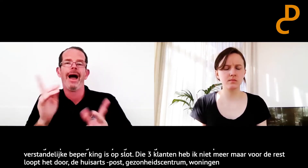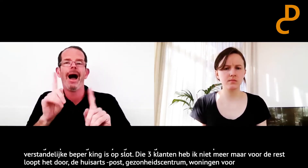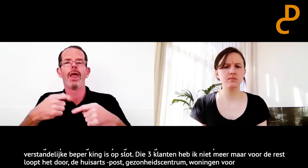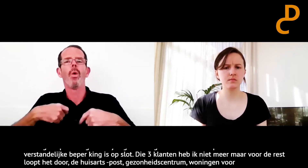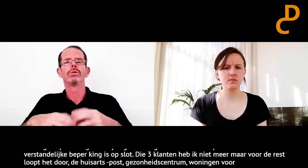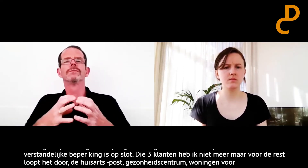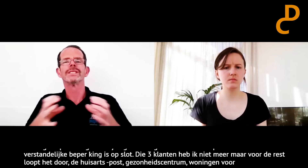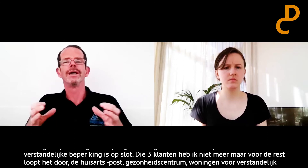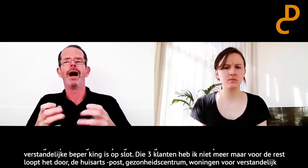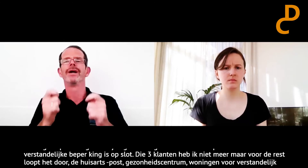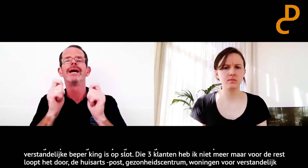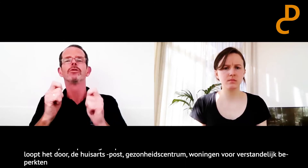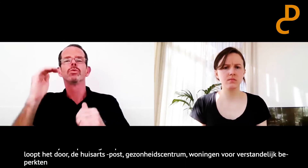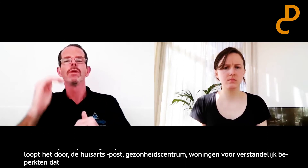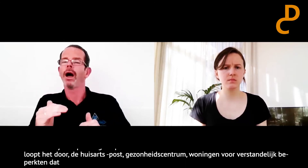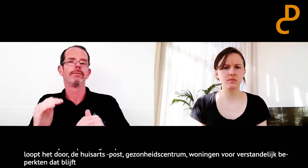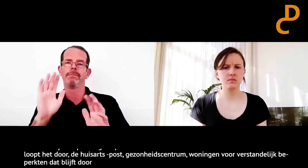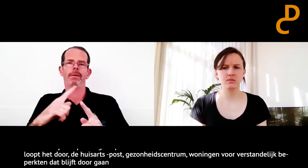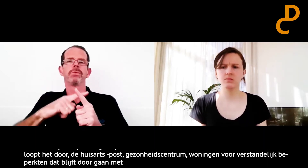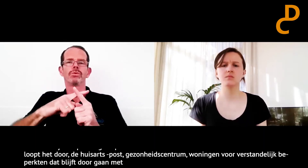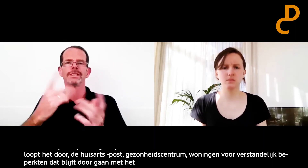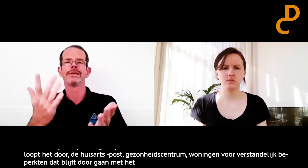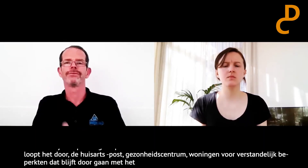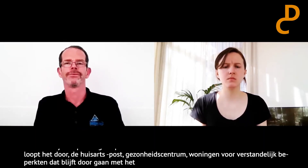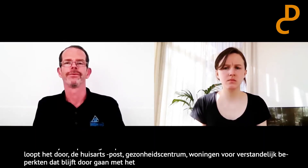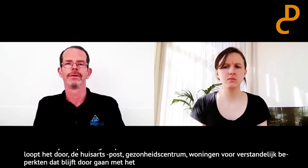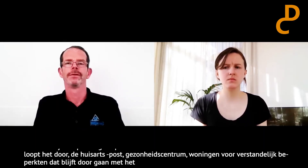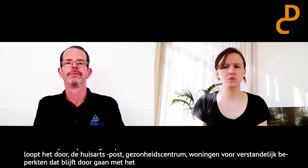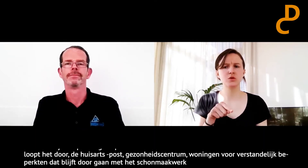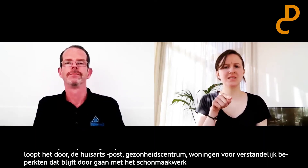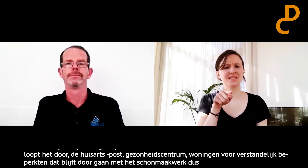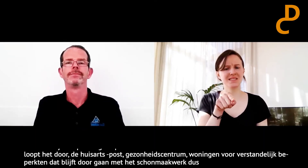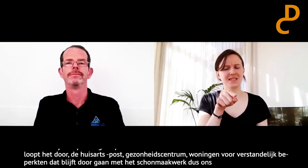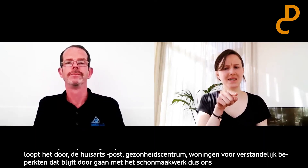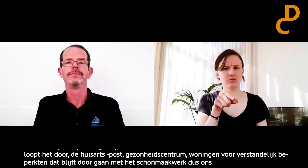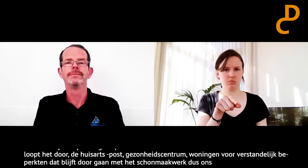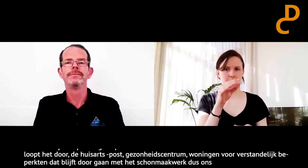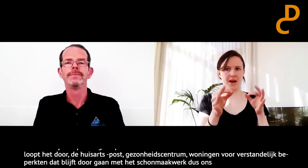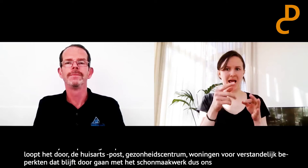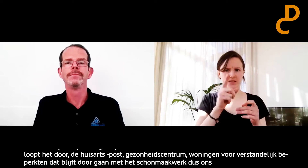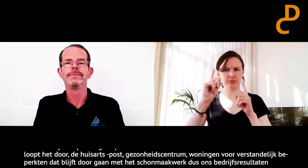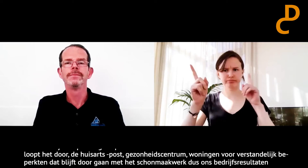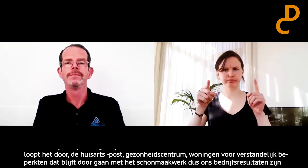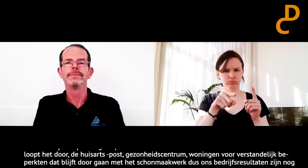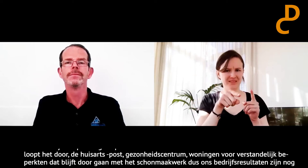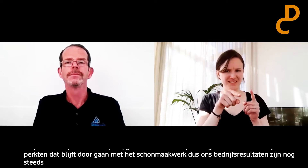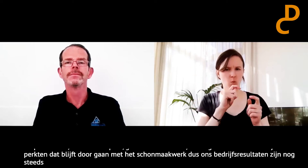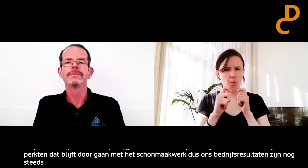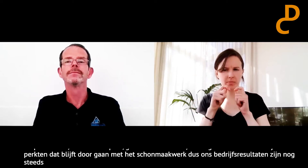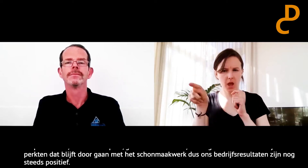nog doorgaan met ons schoonmaakwerk. Dus onze bedrijfsresultaten zijn nog steeds positief. Maar die plekken waar jullie